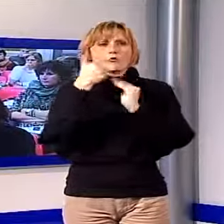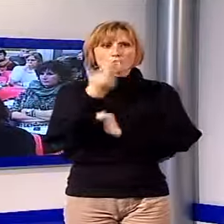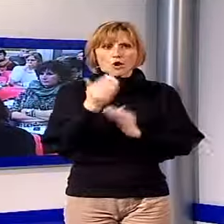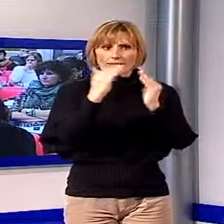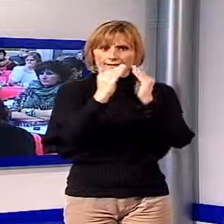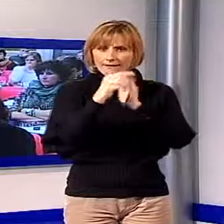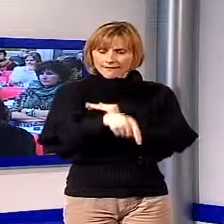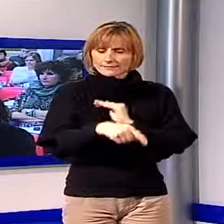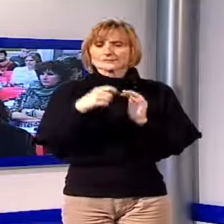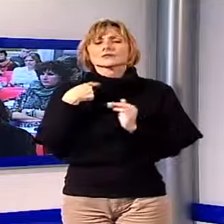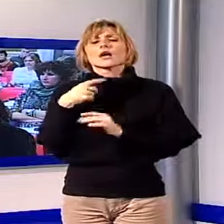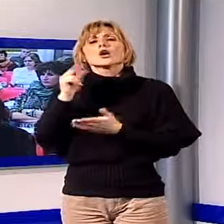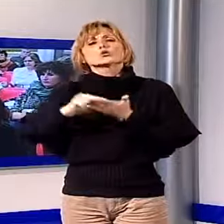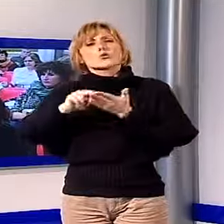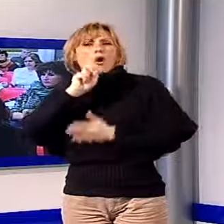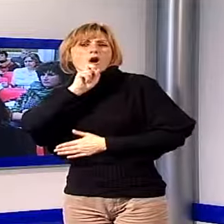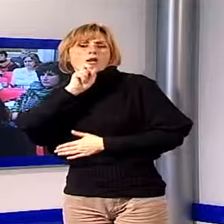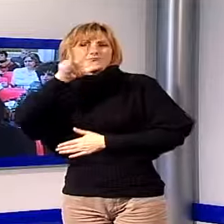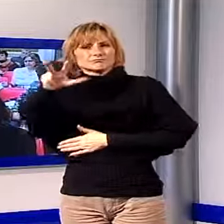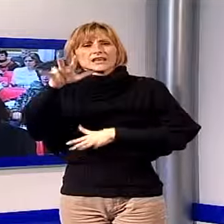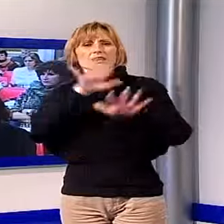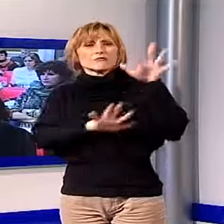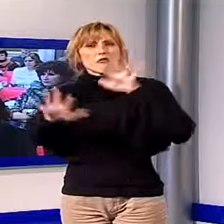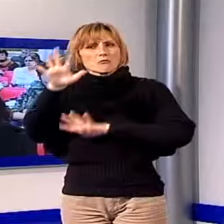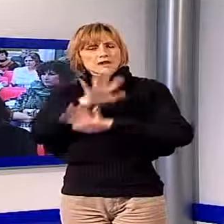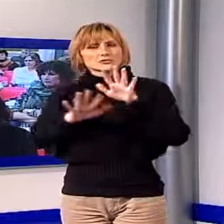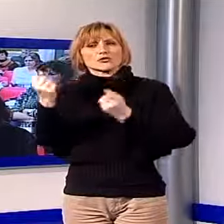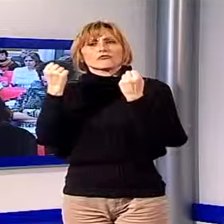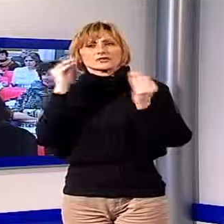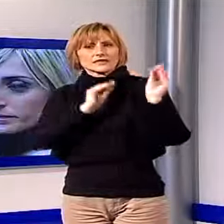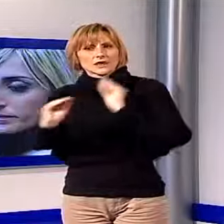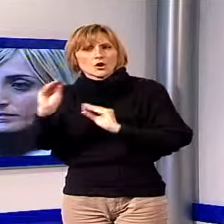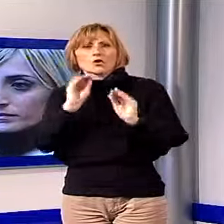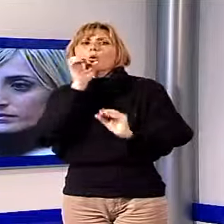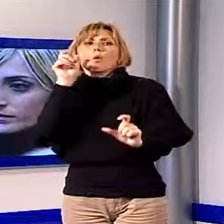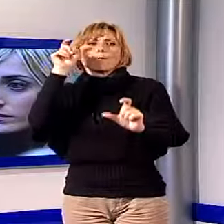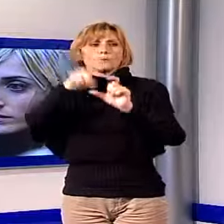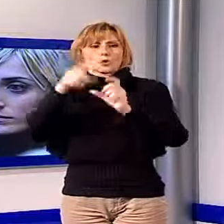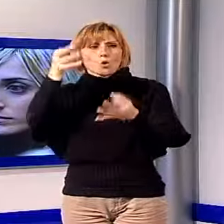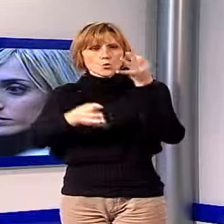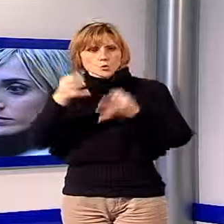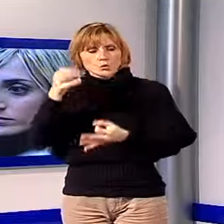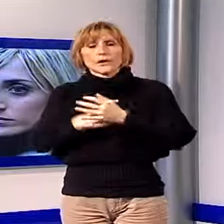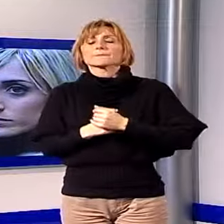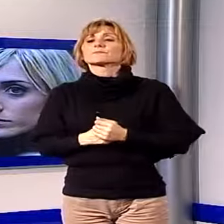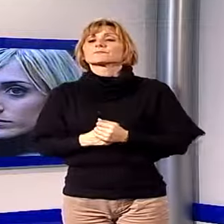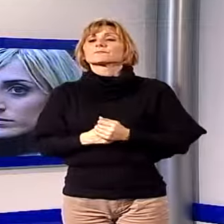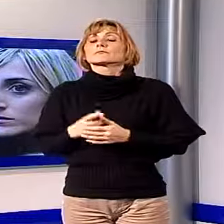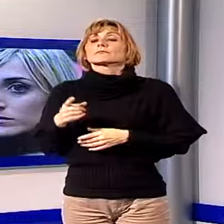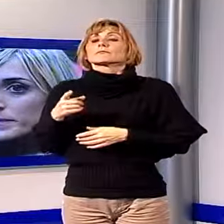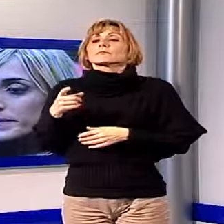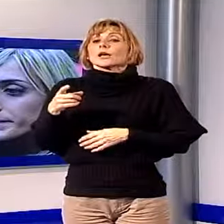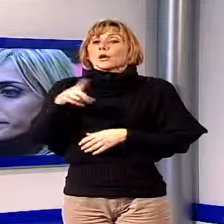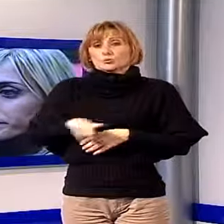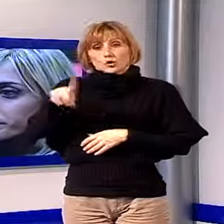le scuole trasmettono le informazioni necessarie alle forze dell'ordine o alla procura. Da parte propria l'amministrazione provinciale si